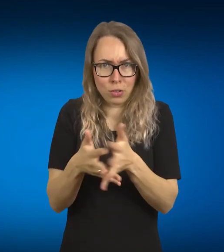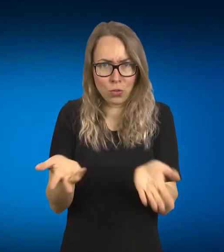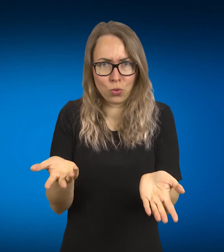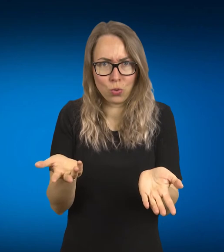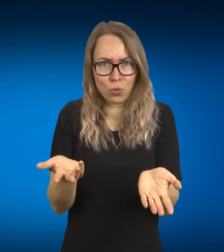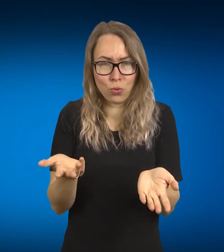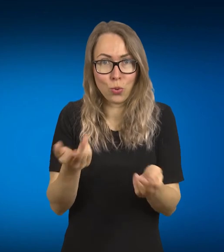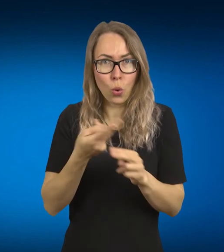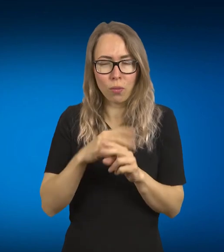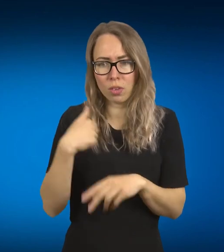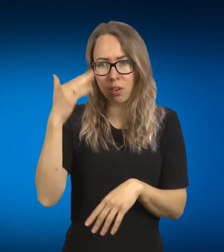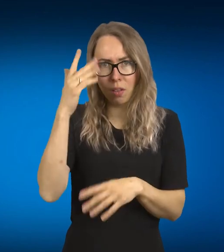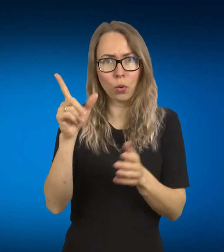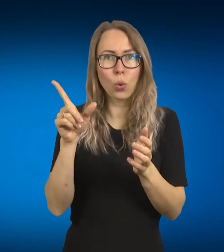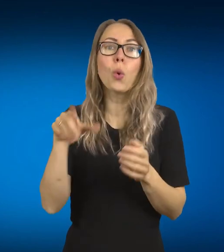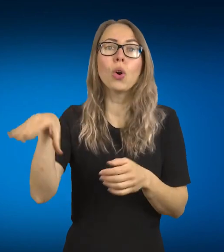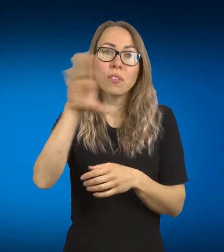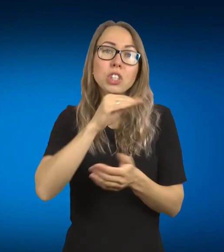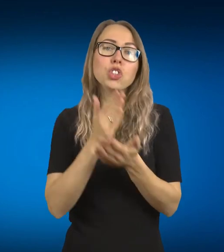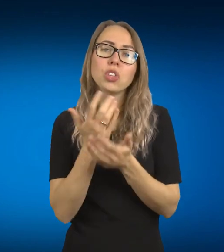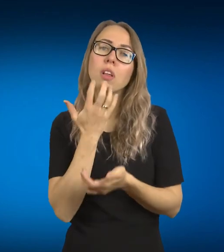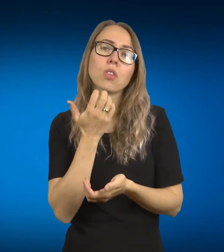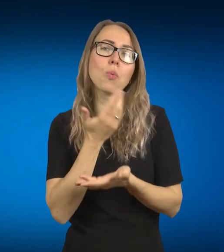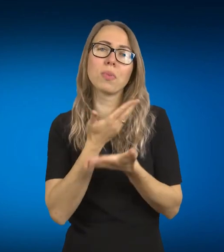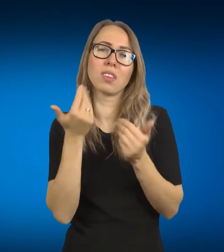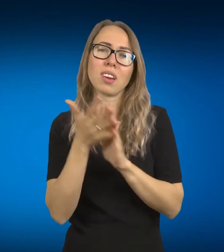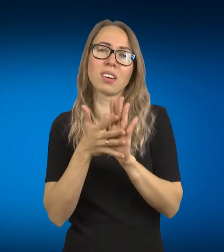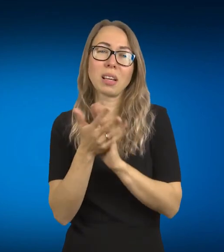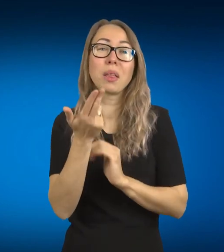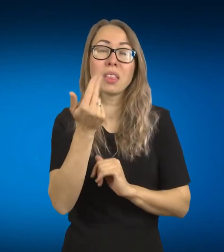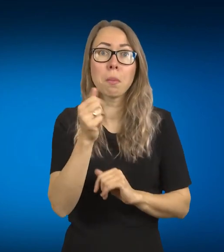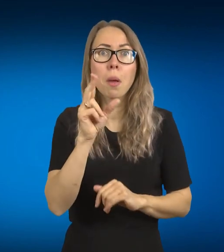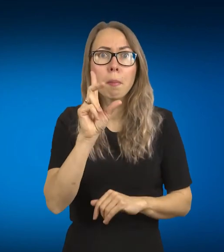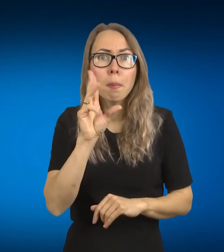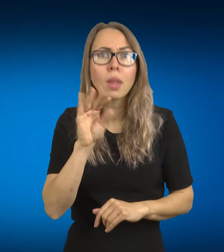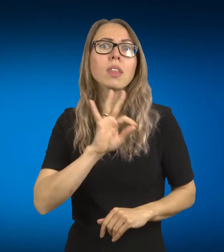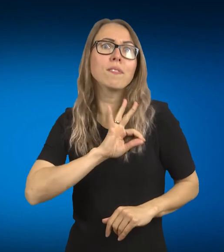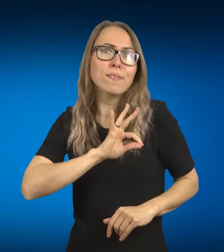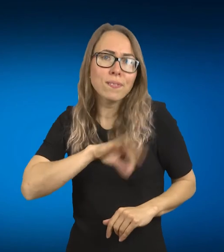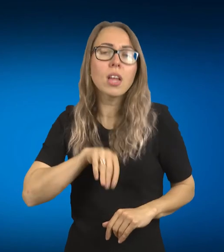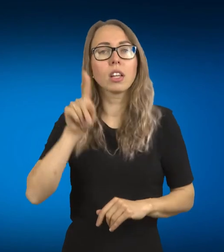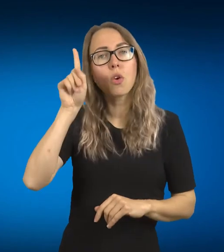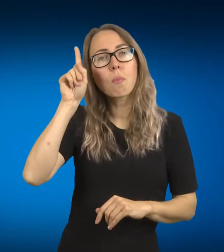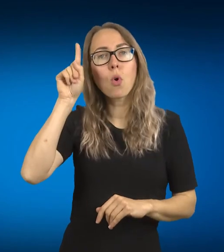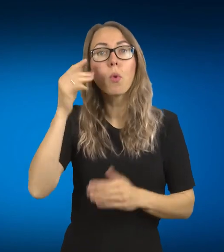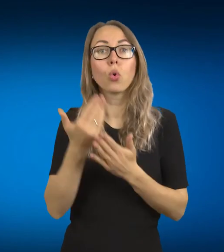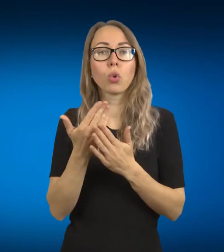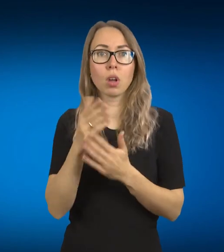bet tiesiog su to žmogum mokėtų žmėgst ryšį, nes mes tiesiog nejausdami labai dažnai naudojam ir